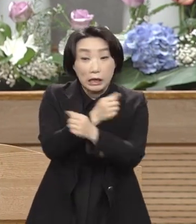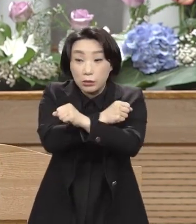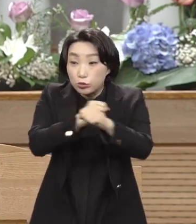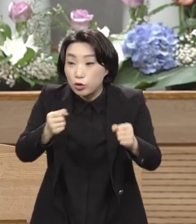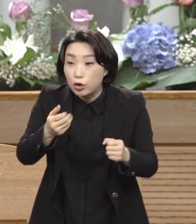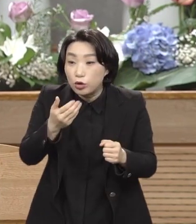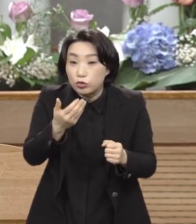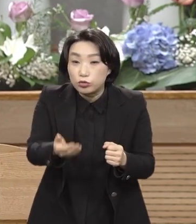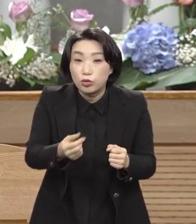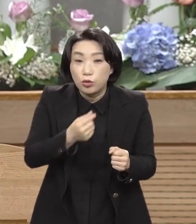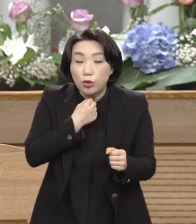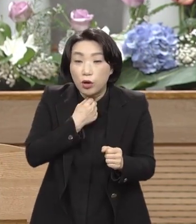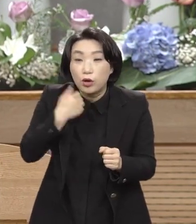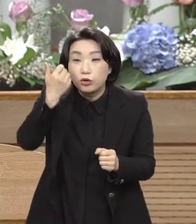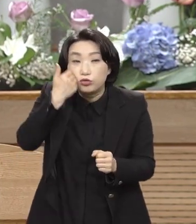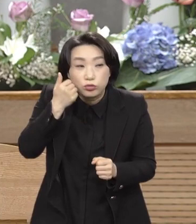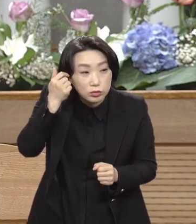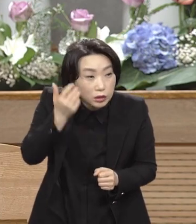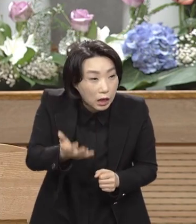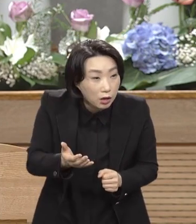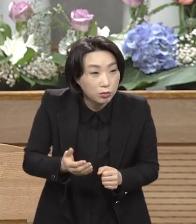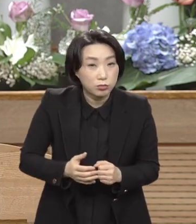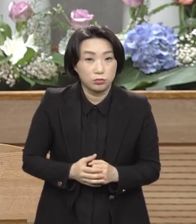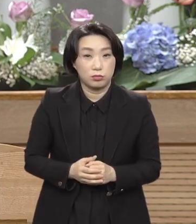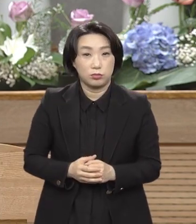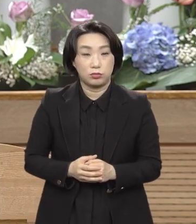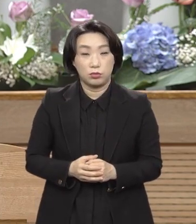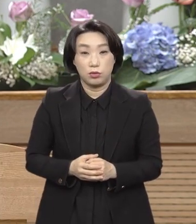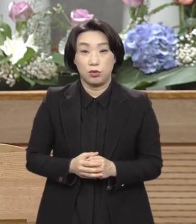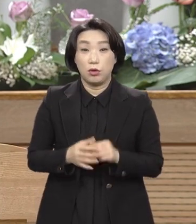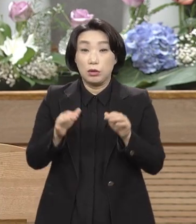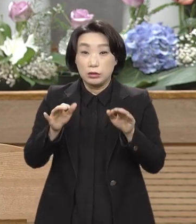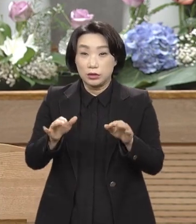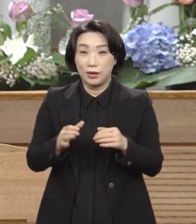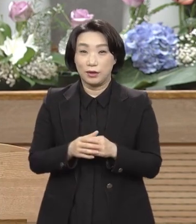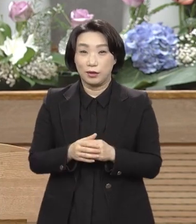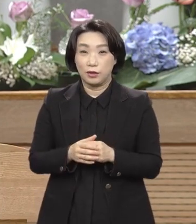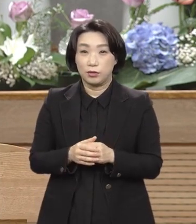놓아주기를 원하느냐. 하니까 바라봅니다.